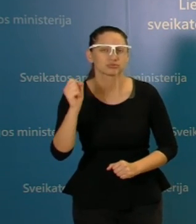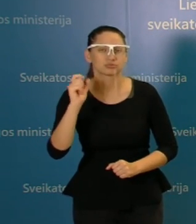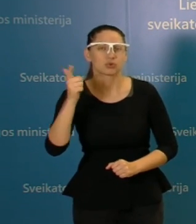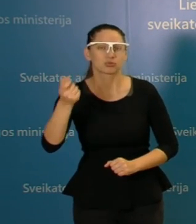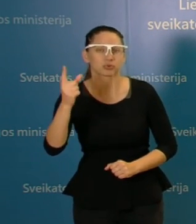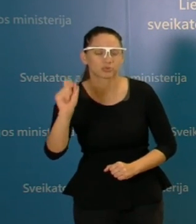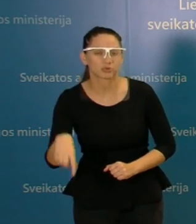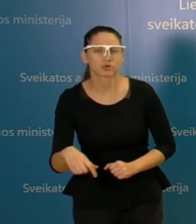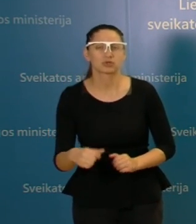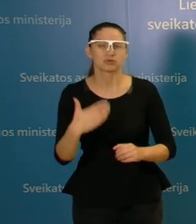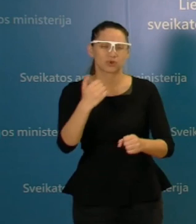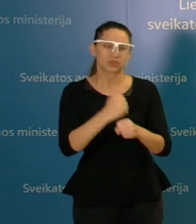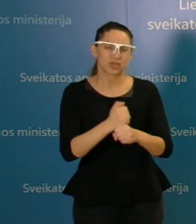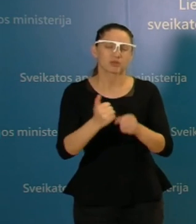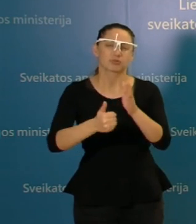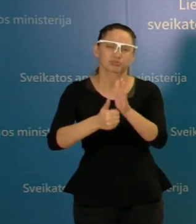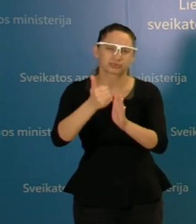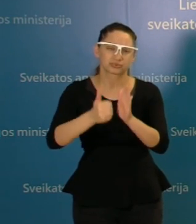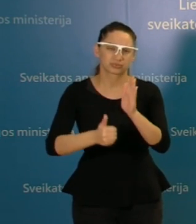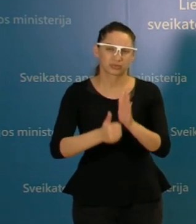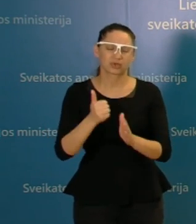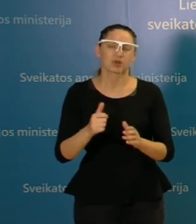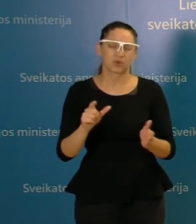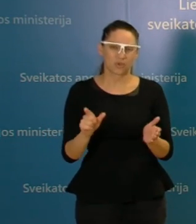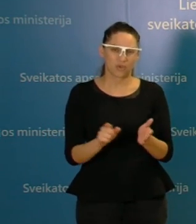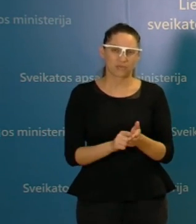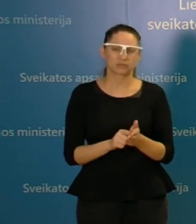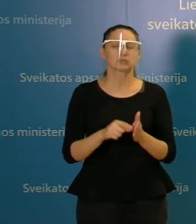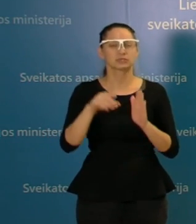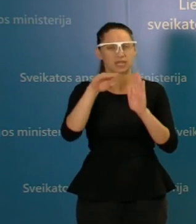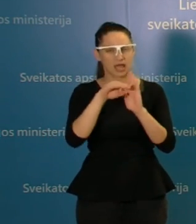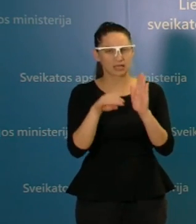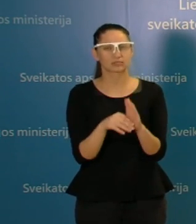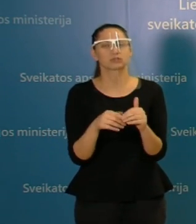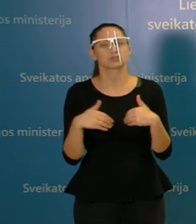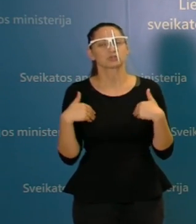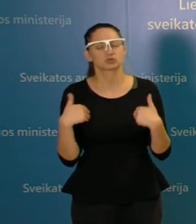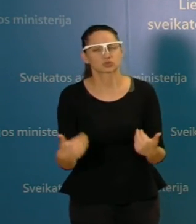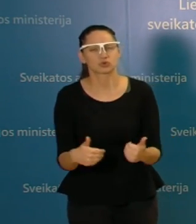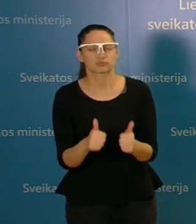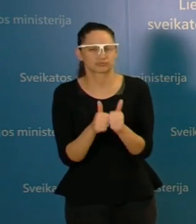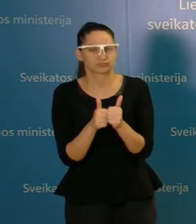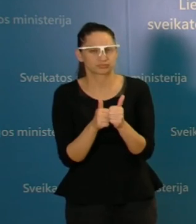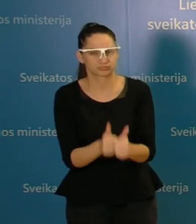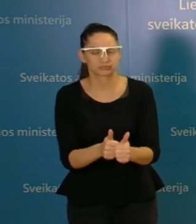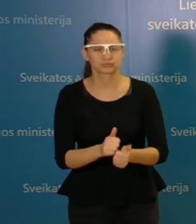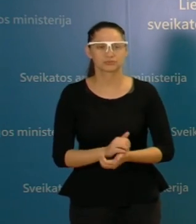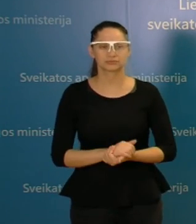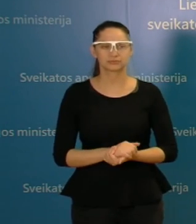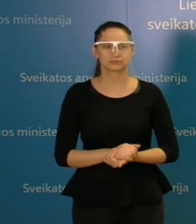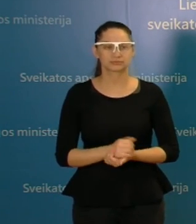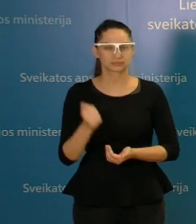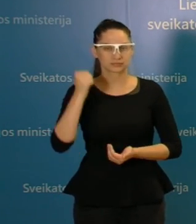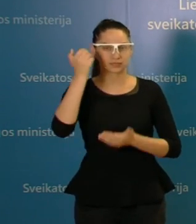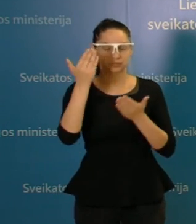gerbkime vienį kitų darbą ir tikrai laikykime visų taisyklių, kas yra rekomenduojama, ypatingai dabartiniu metu. Ačiū